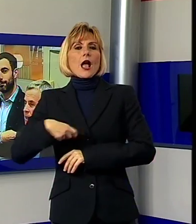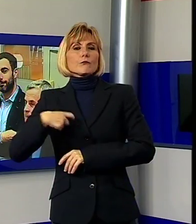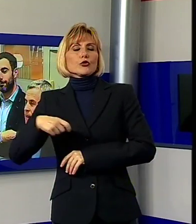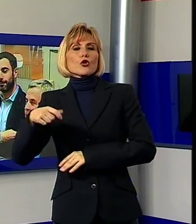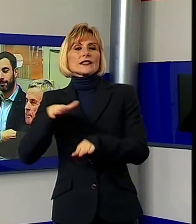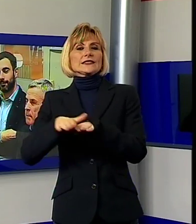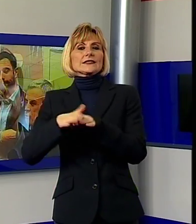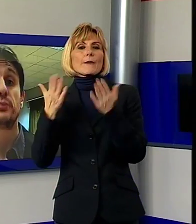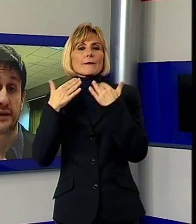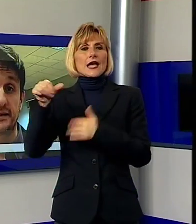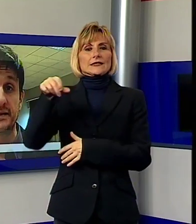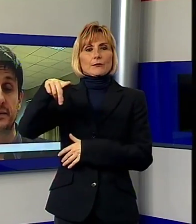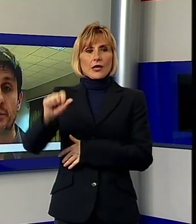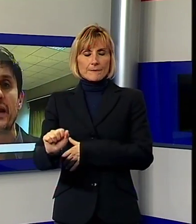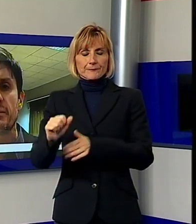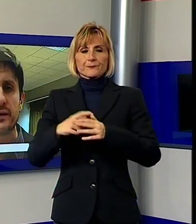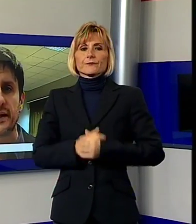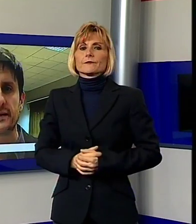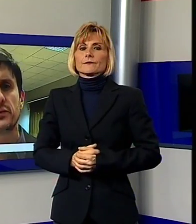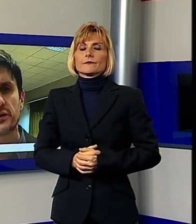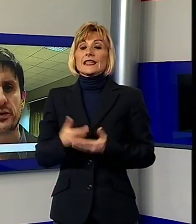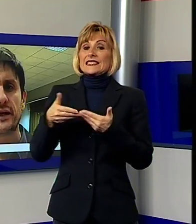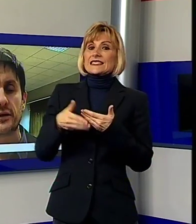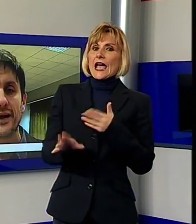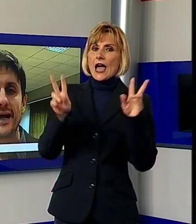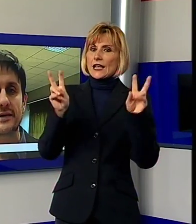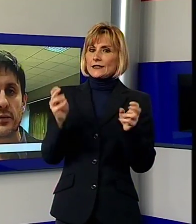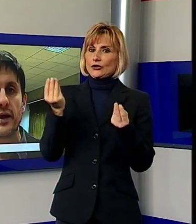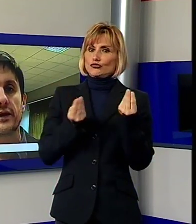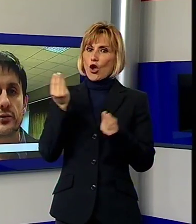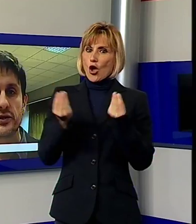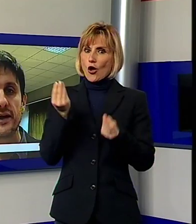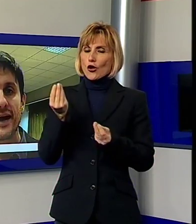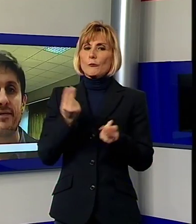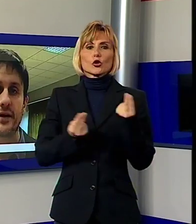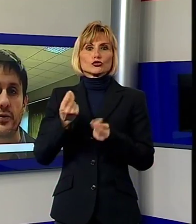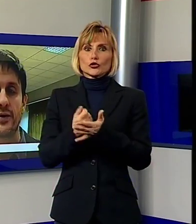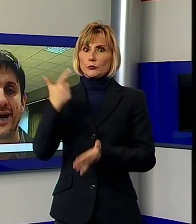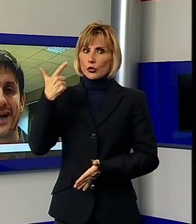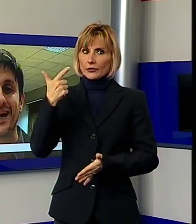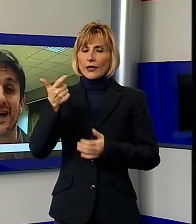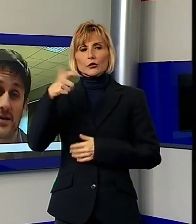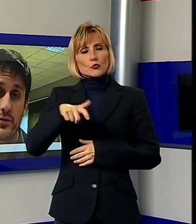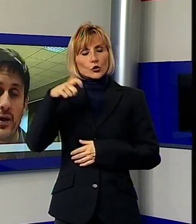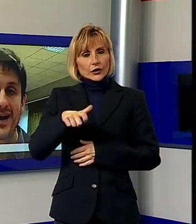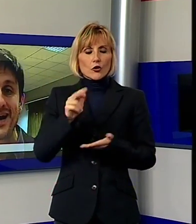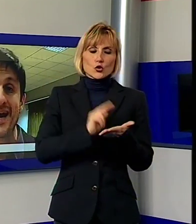Scarti è stato un progetto importantissimo e l'importanza di questo progetto è stata quella di riuscire a far coniugare la scuola, la